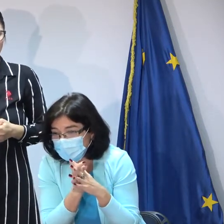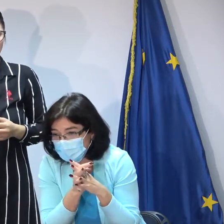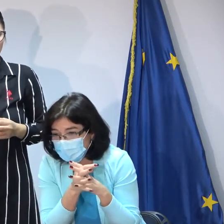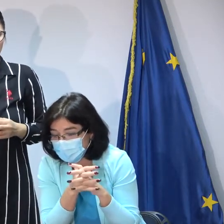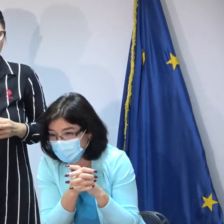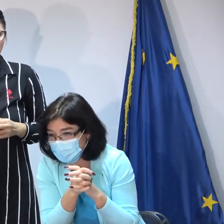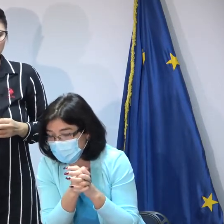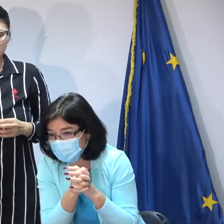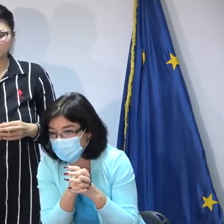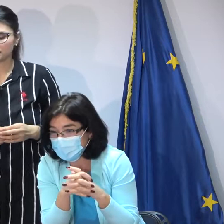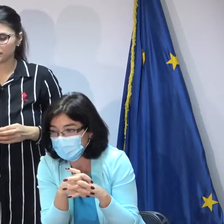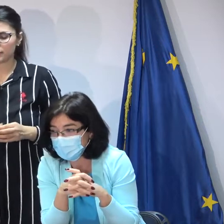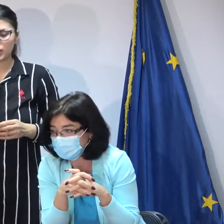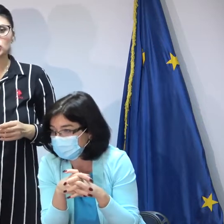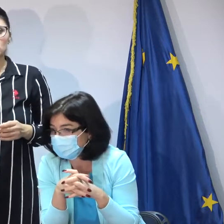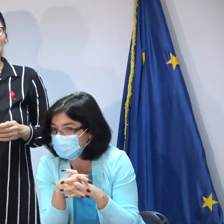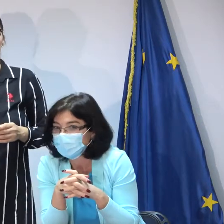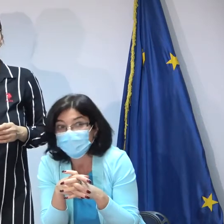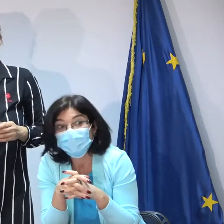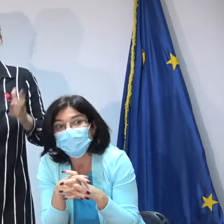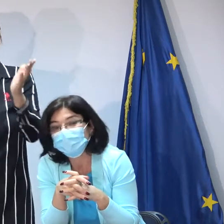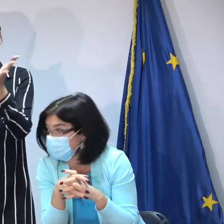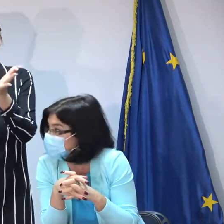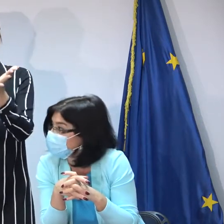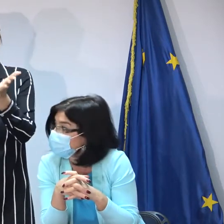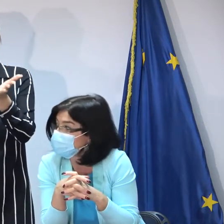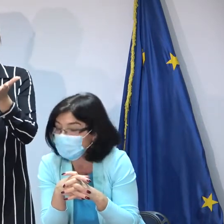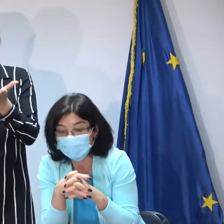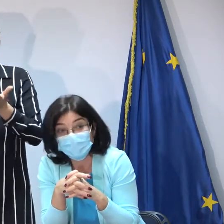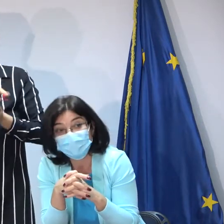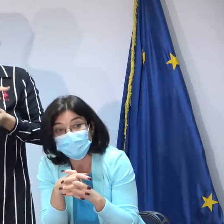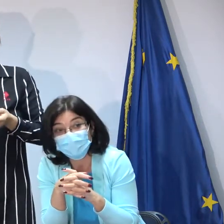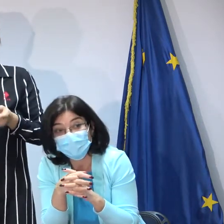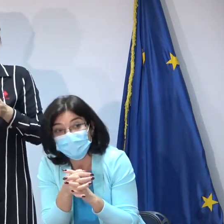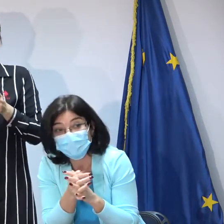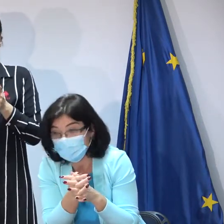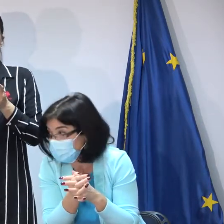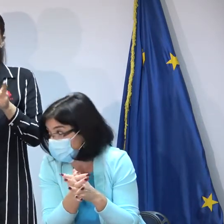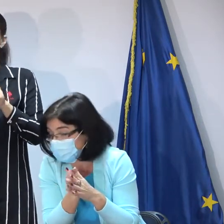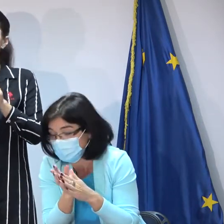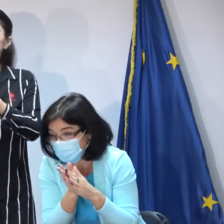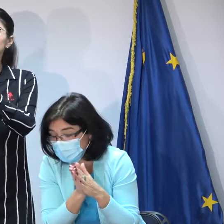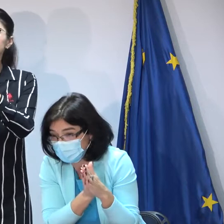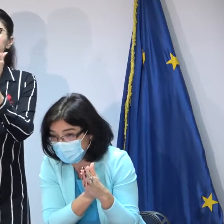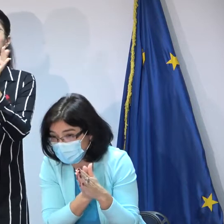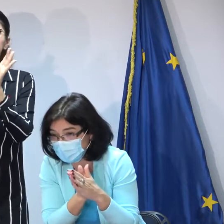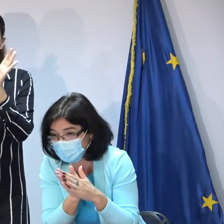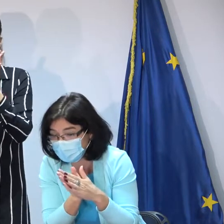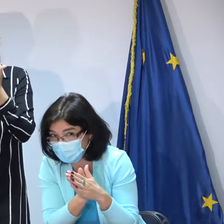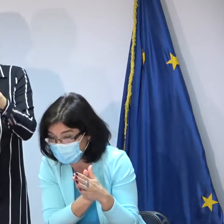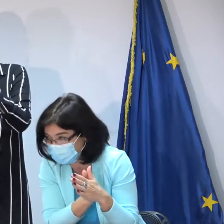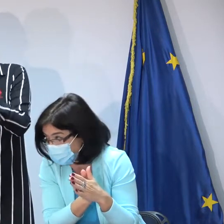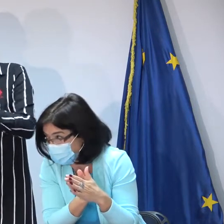introduce acele facilități familiilor adoptatoare, pentru că, așa cum spunea și doamna